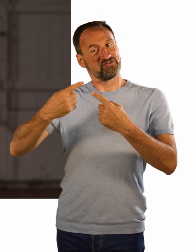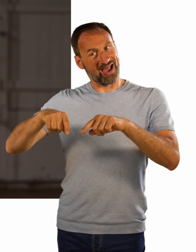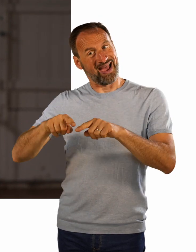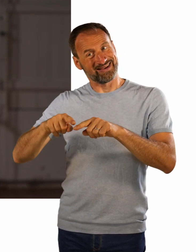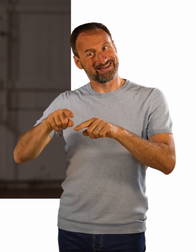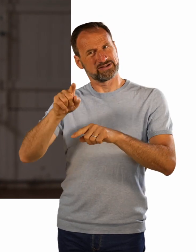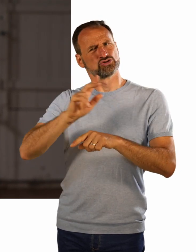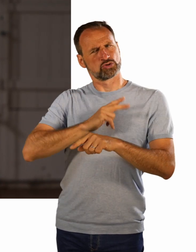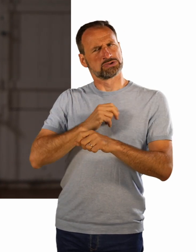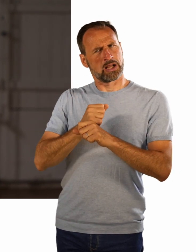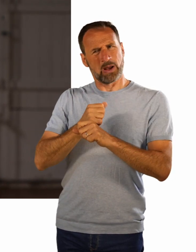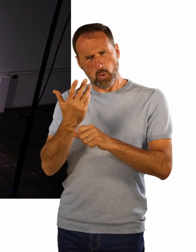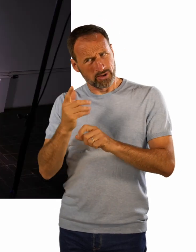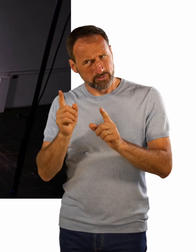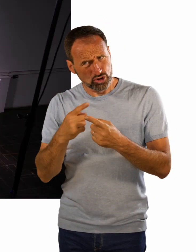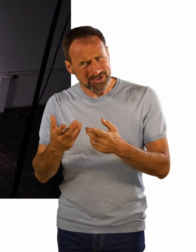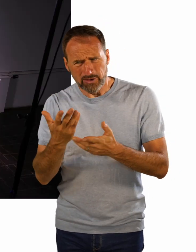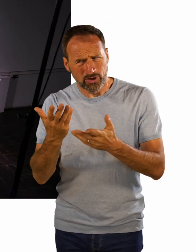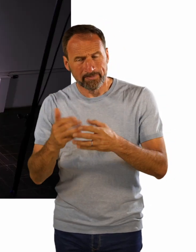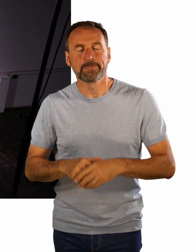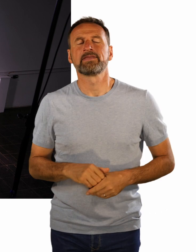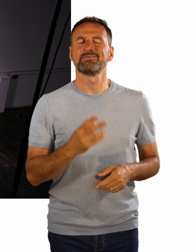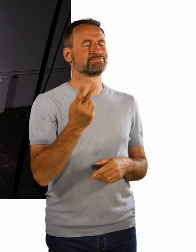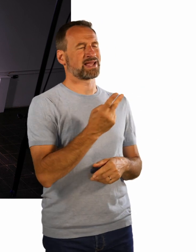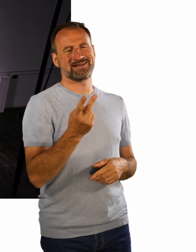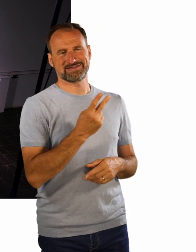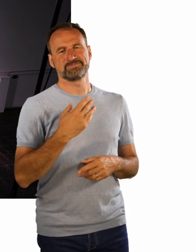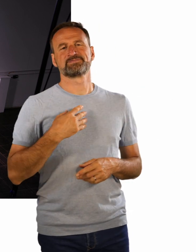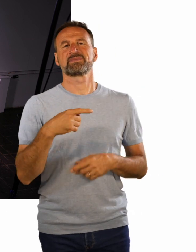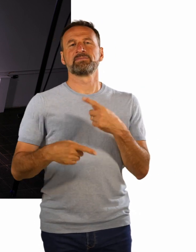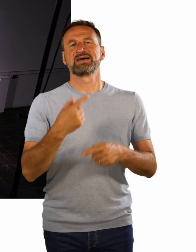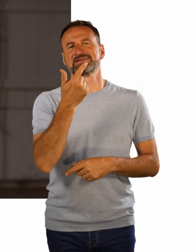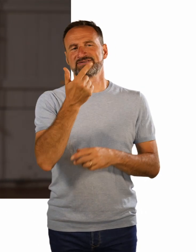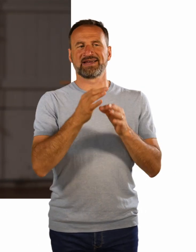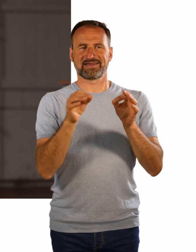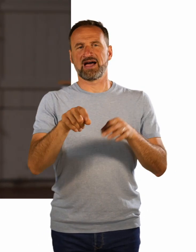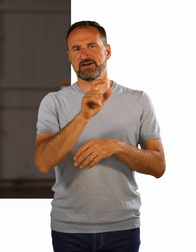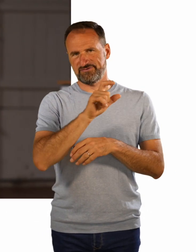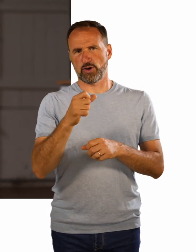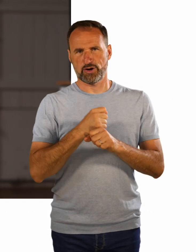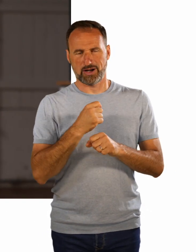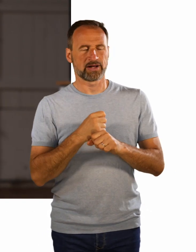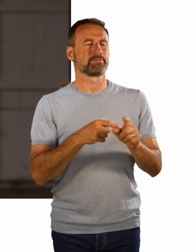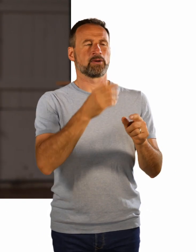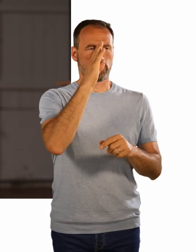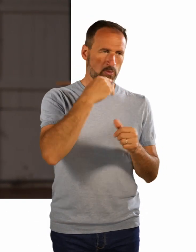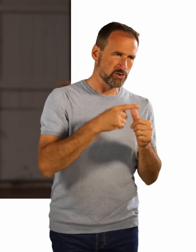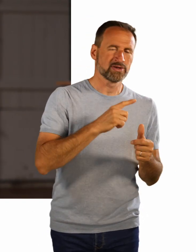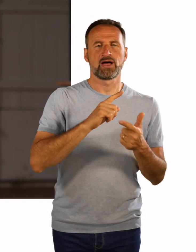wir haben halt zwei Tage in der Woche, jeweils montags und freitags. Montags sind wir mit Seminaren zugange. Heißt, wir sind an der